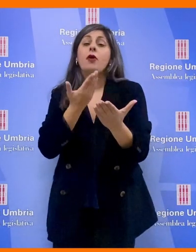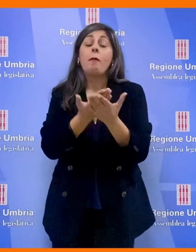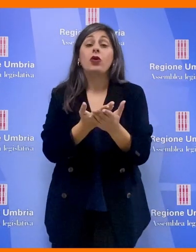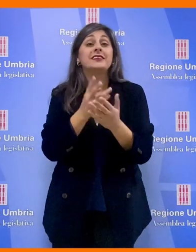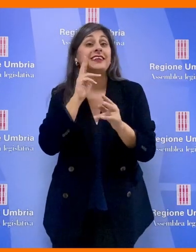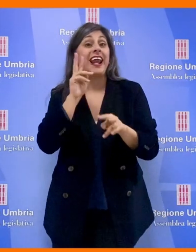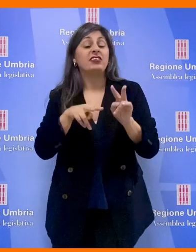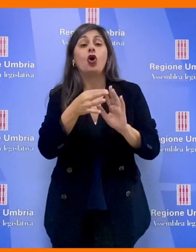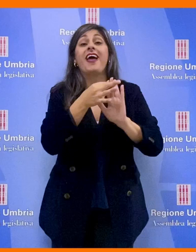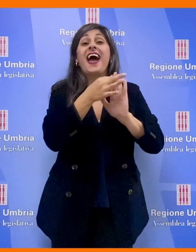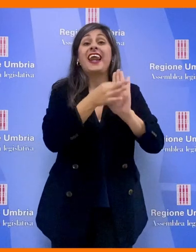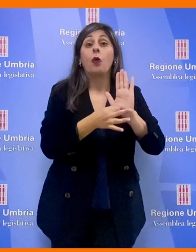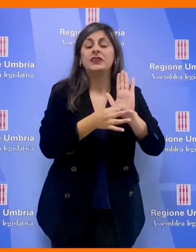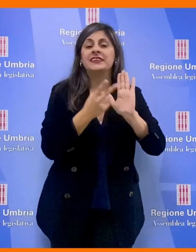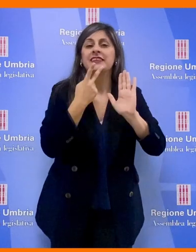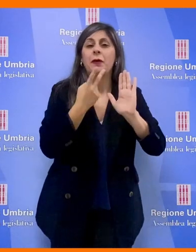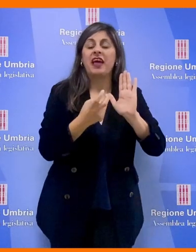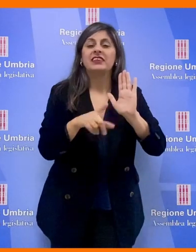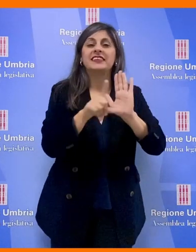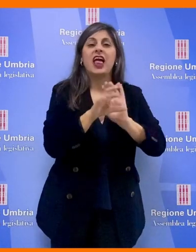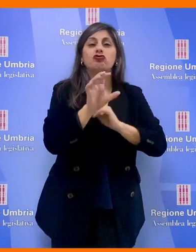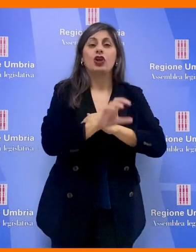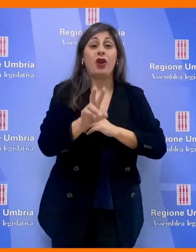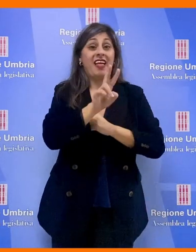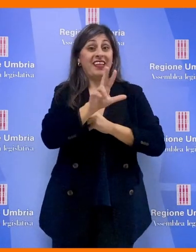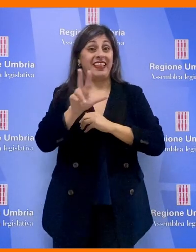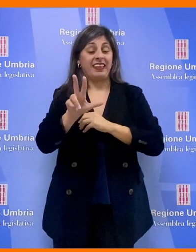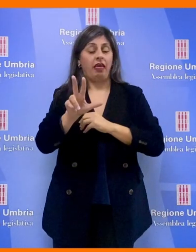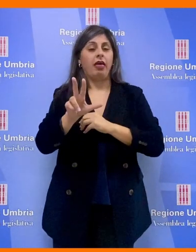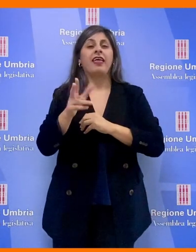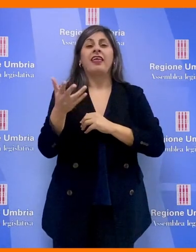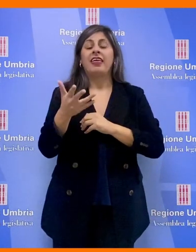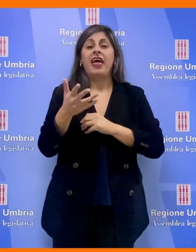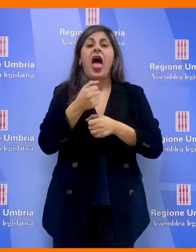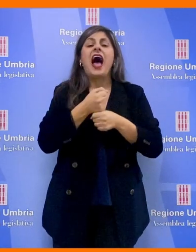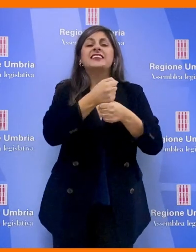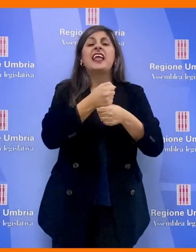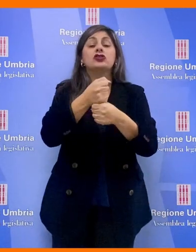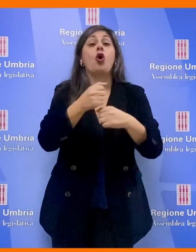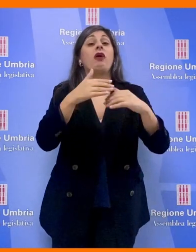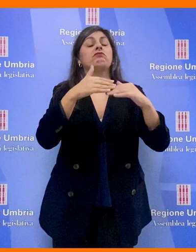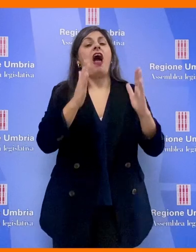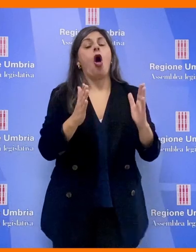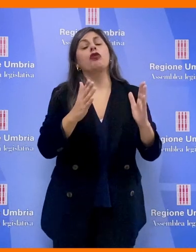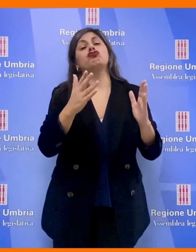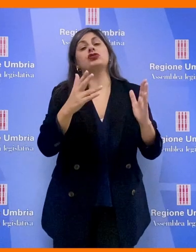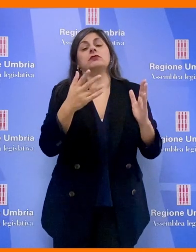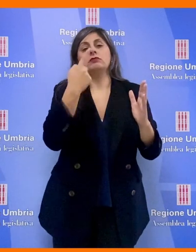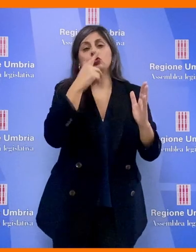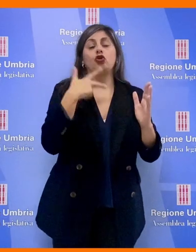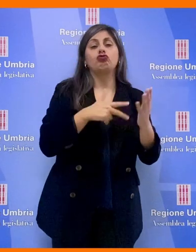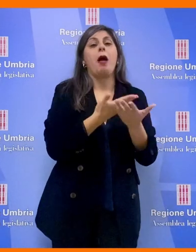dei requisiti previsti dalla legge regionale 23 per l'assegnazione di alloggi di edilizia